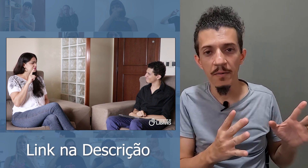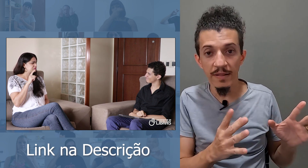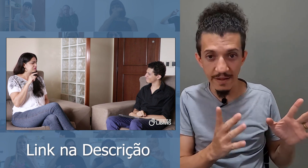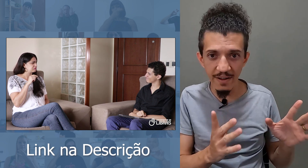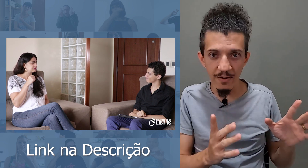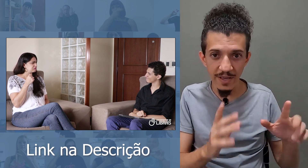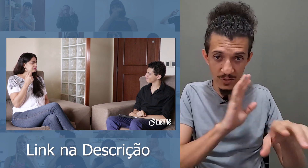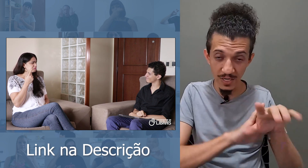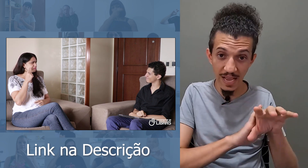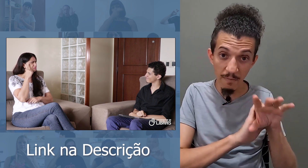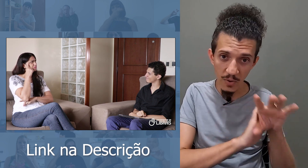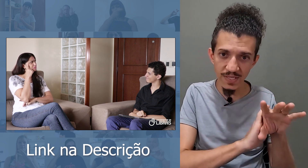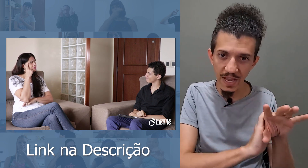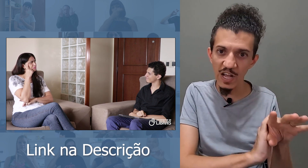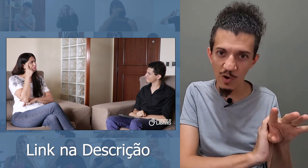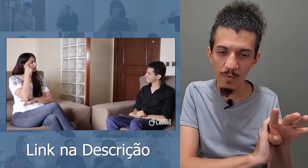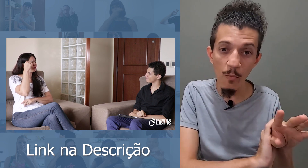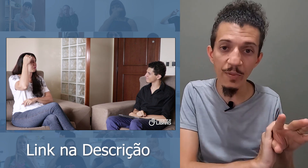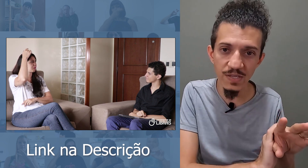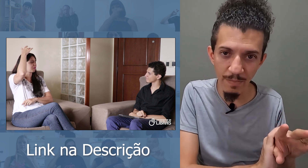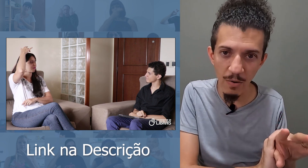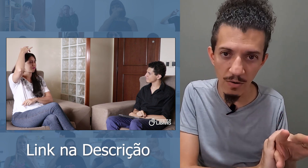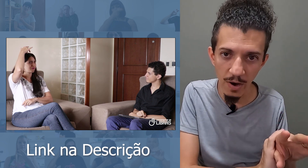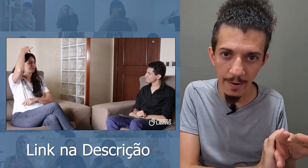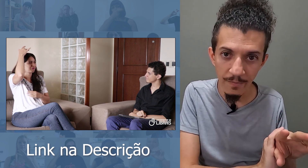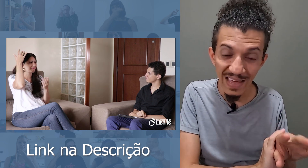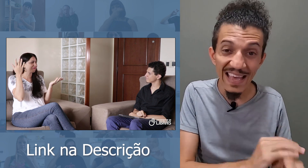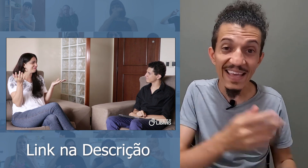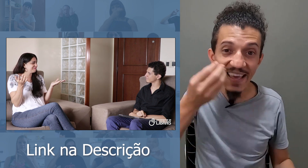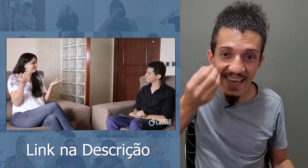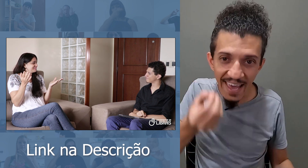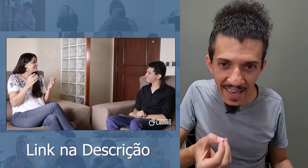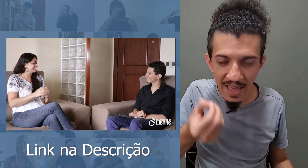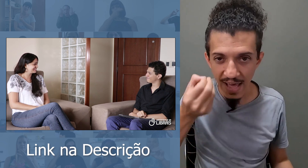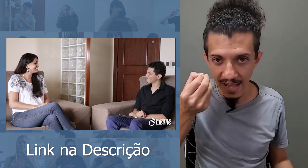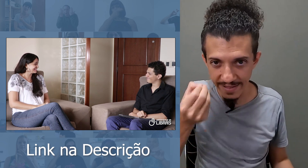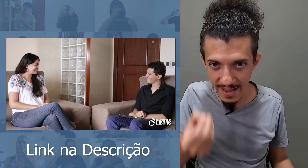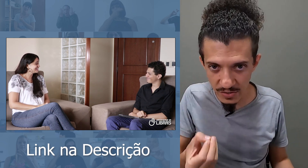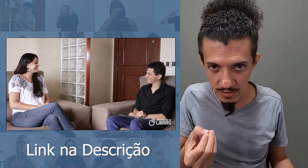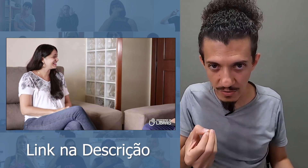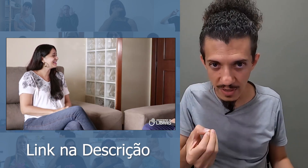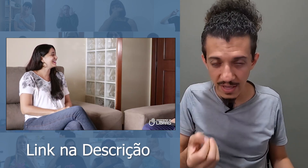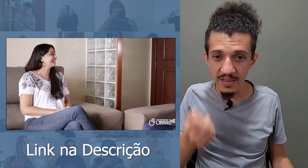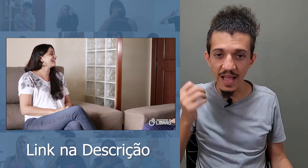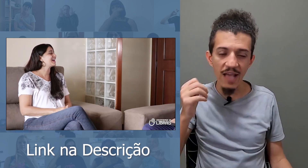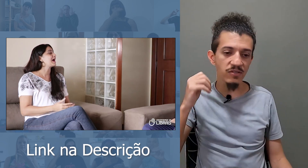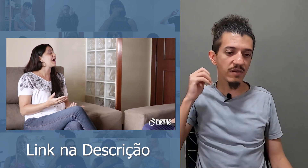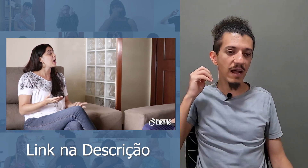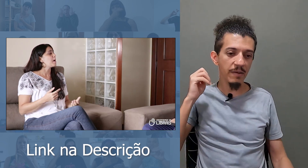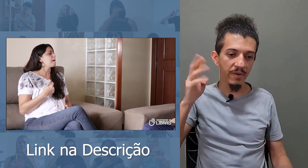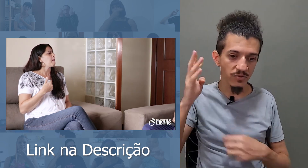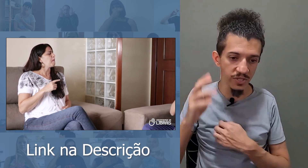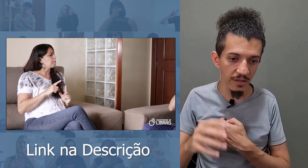Vendo que eu utilizei a mão esquerda como mão principal agora, quem é destro e está estudando a Libras do jeito